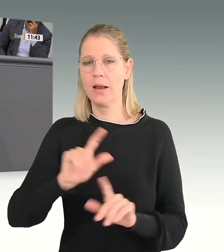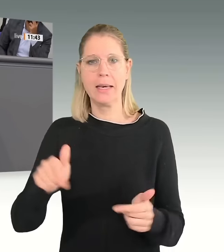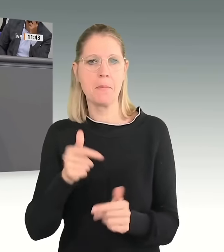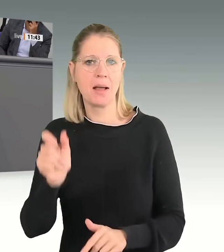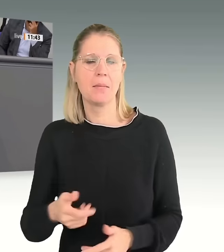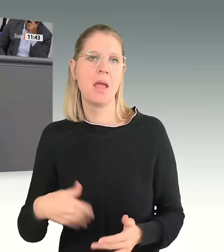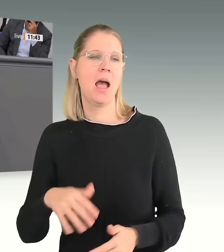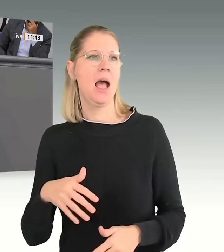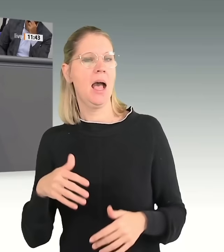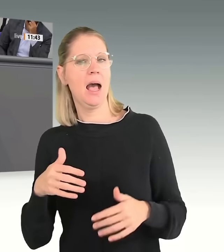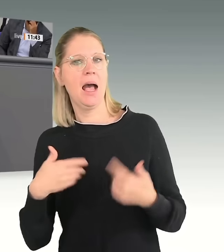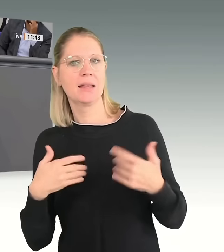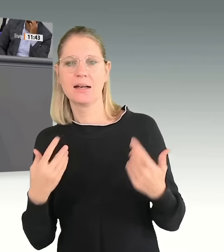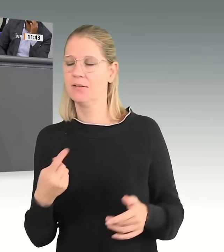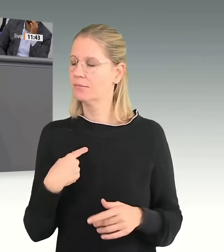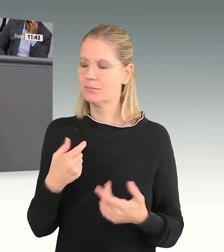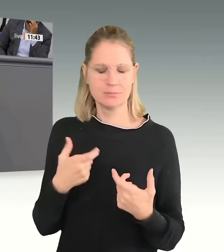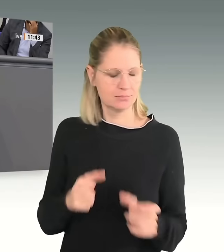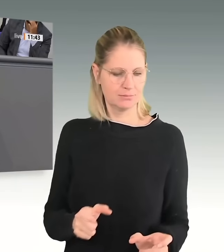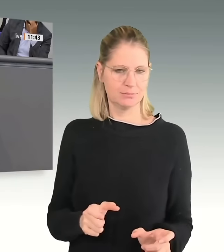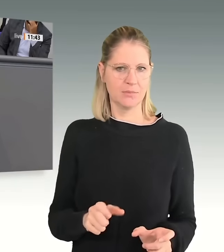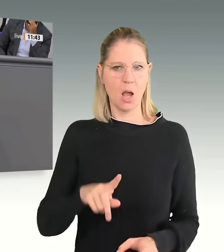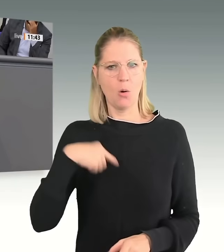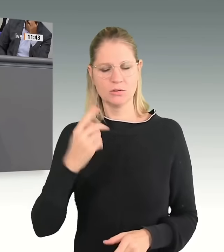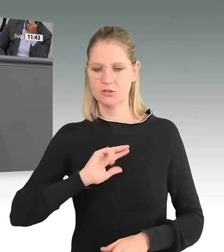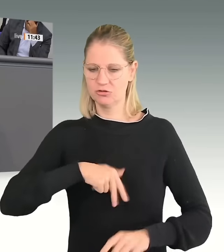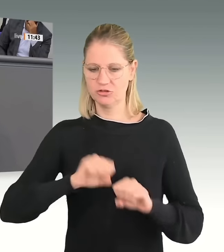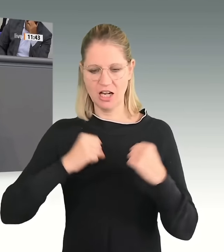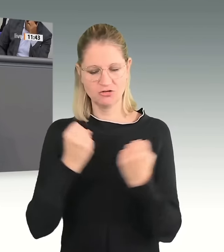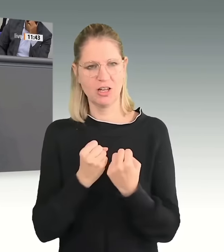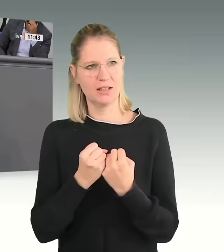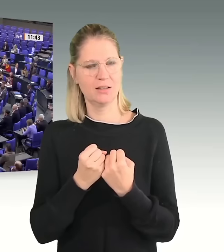Unser Sozialstaat ist eine Errungenschaft, die werden wir auch weiter gegen Sie verteidigen.